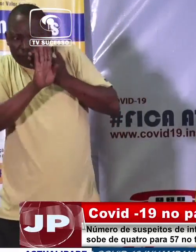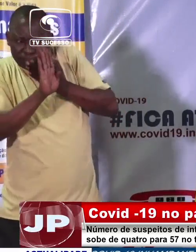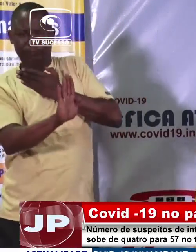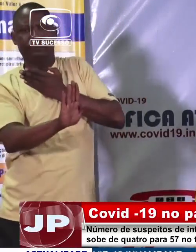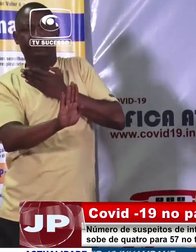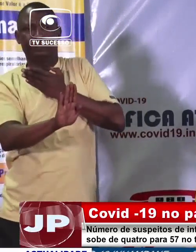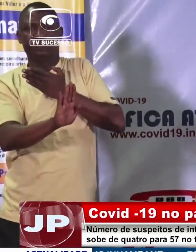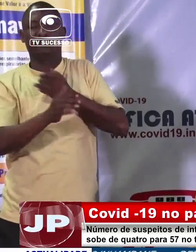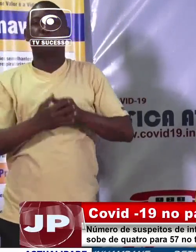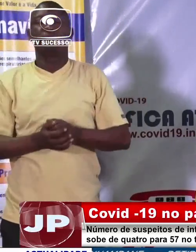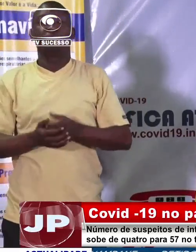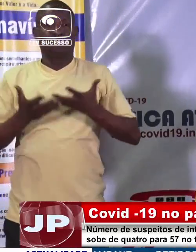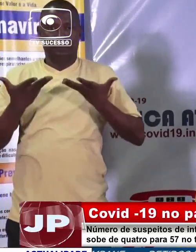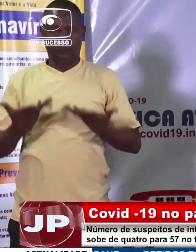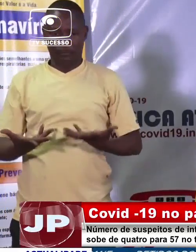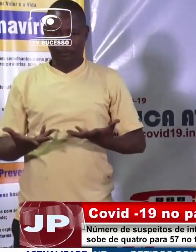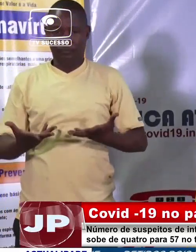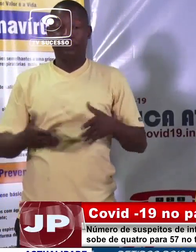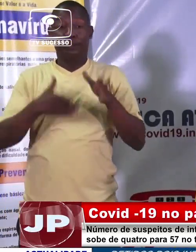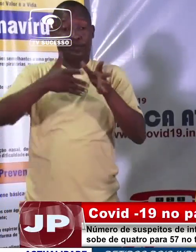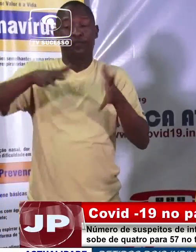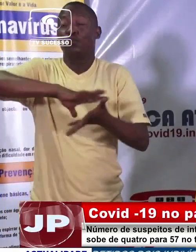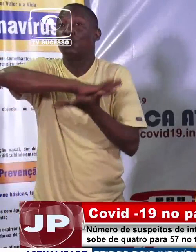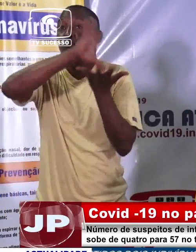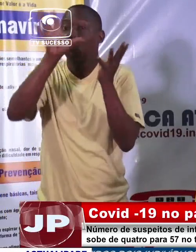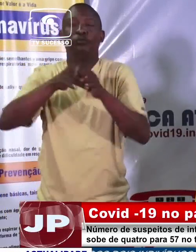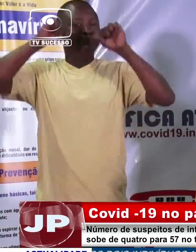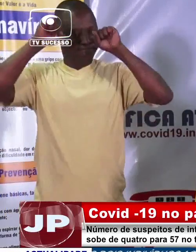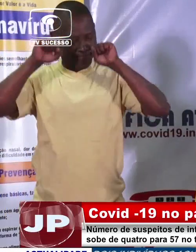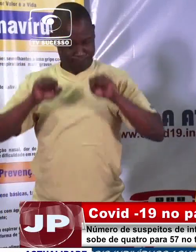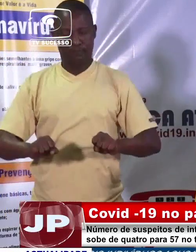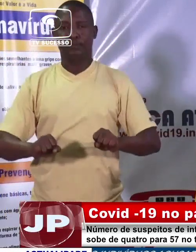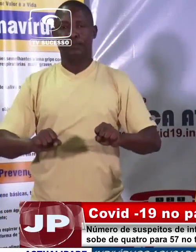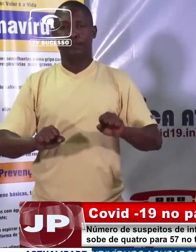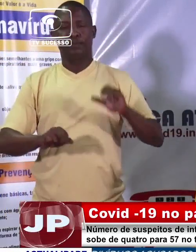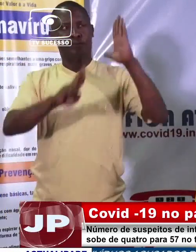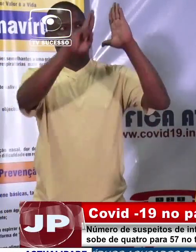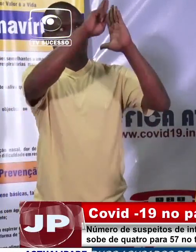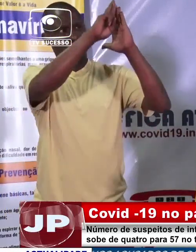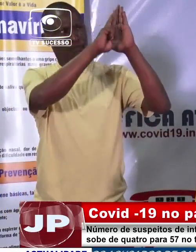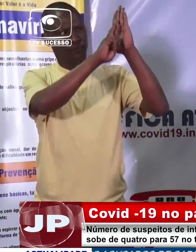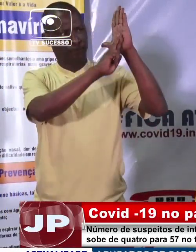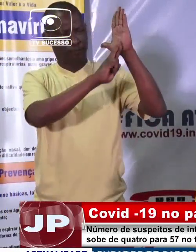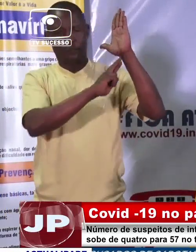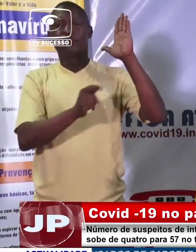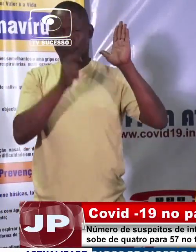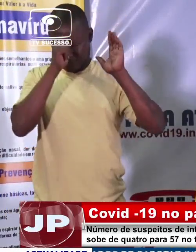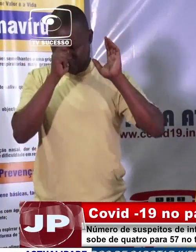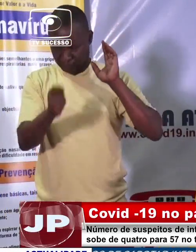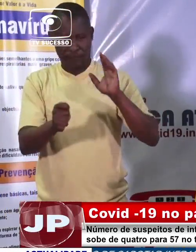-19. Portanto, todos também devem observar rigorosamente o